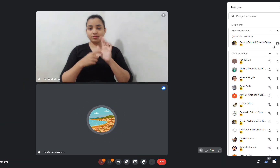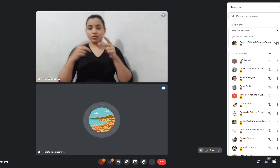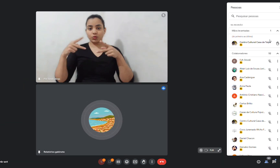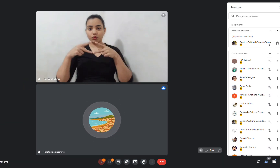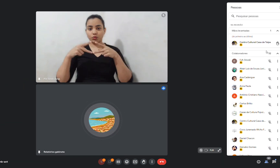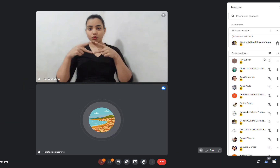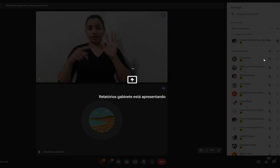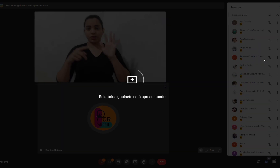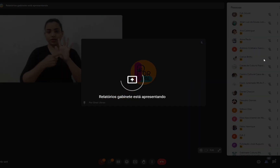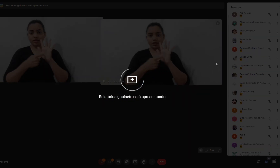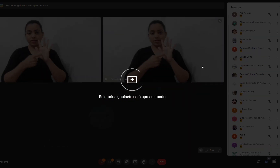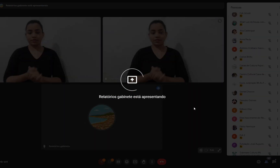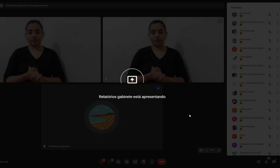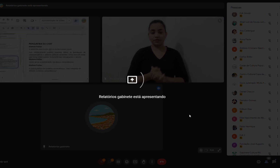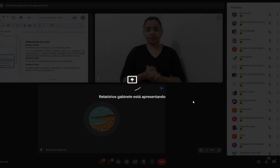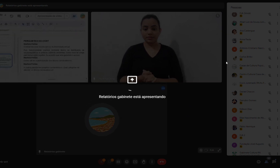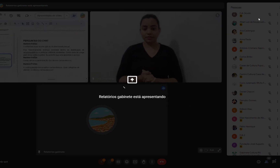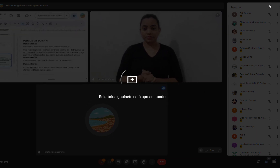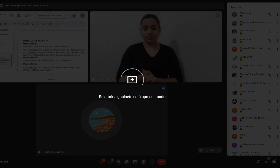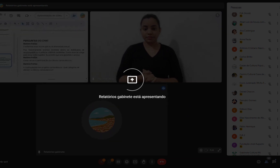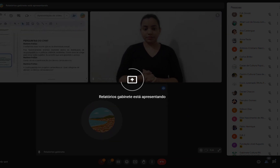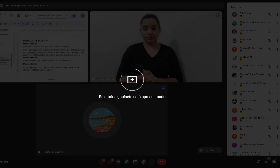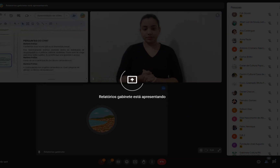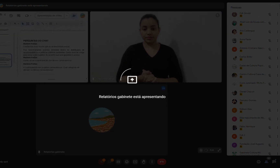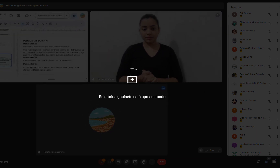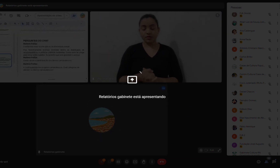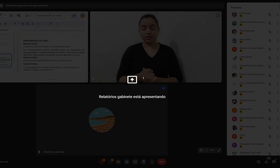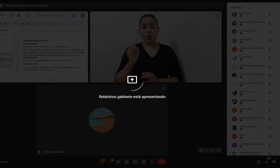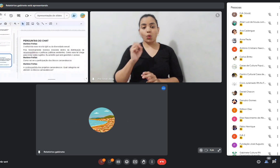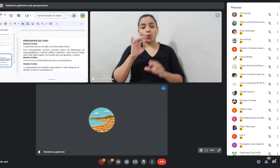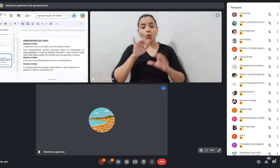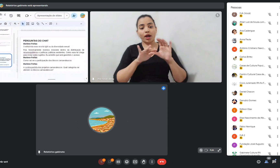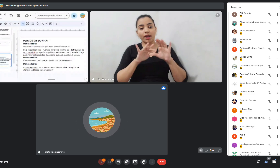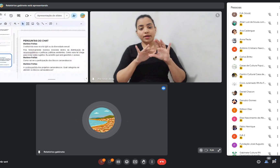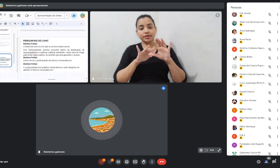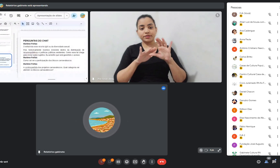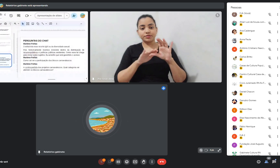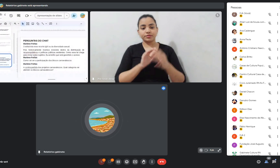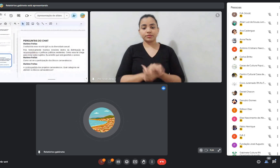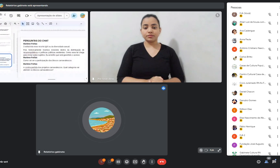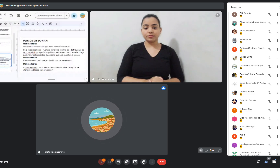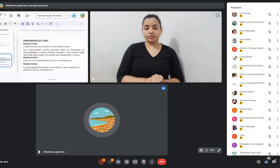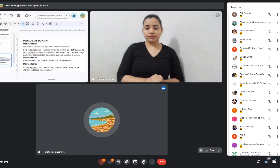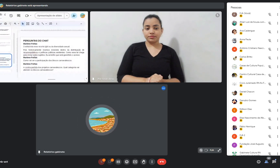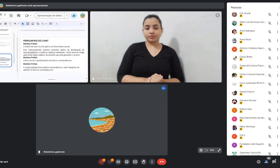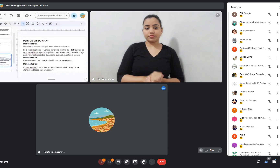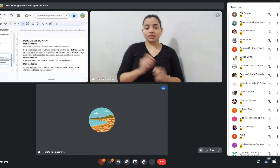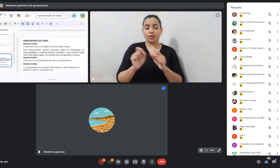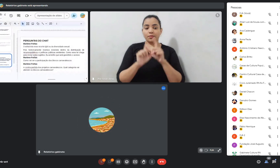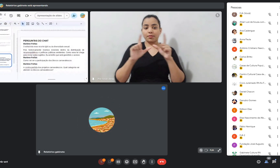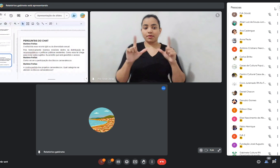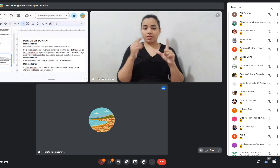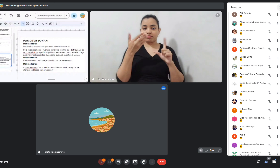o PAN no chat, o QR Code vai abrir essa página aqui.